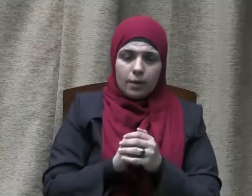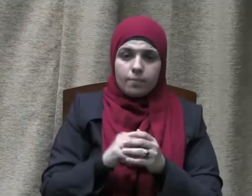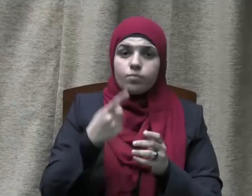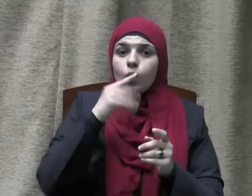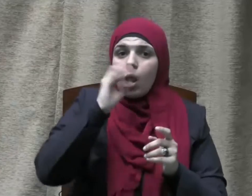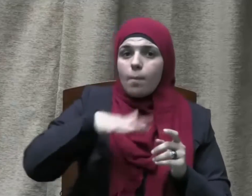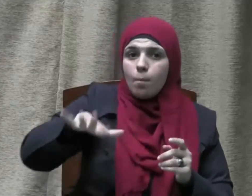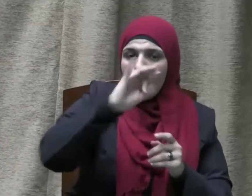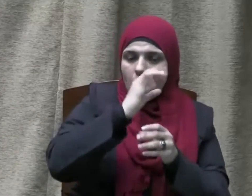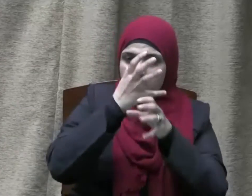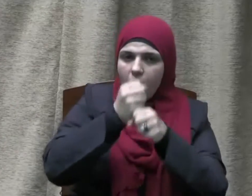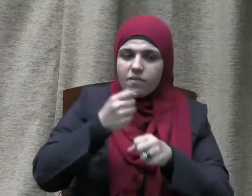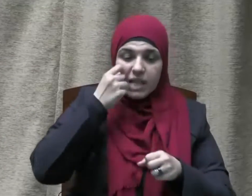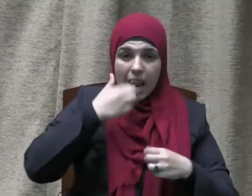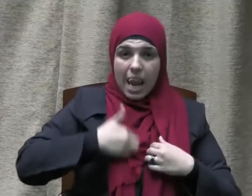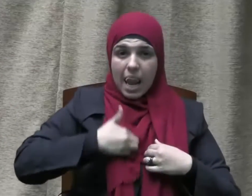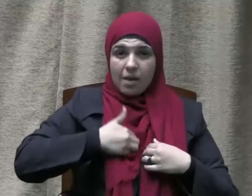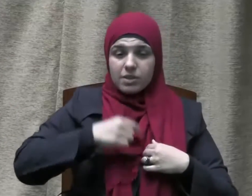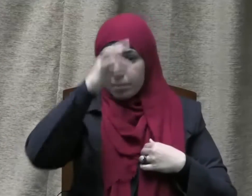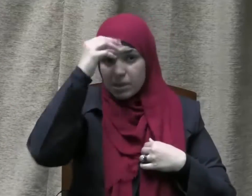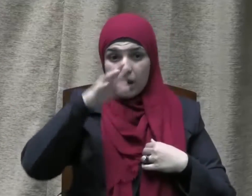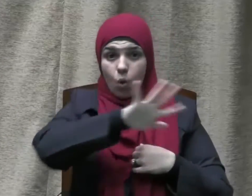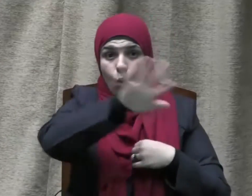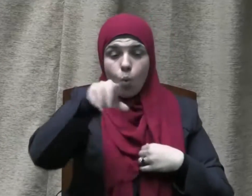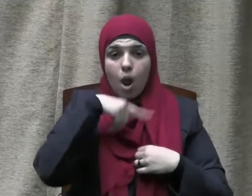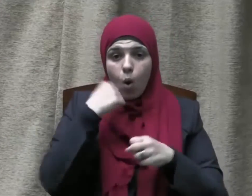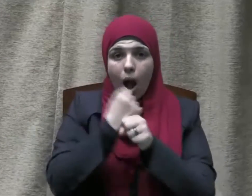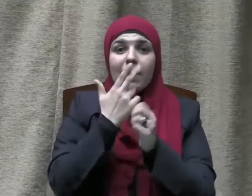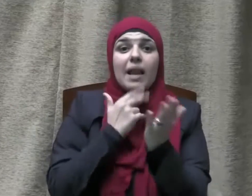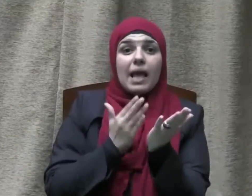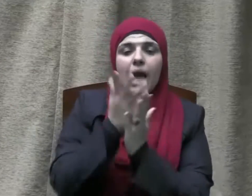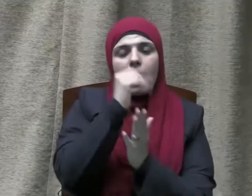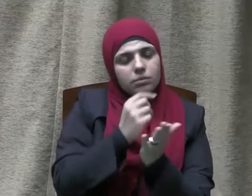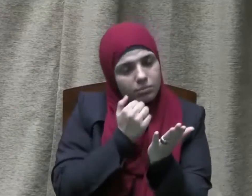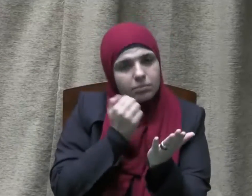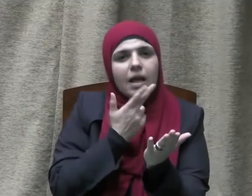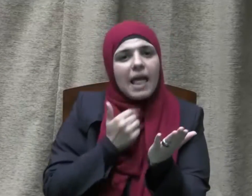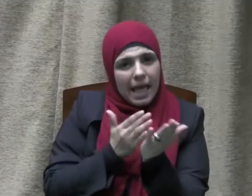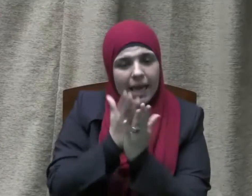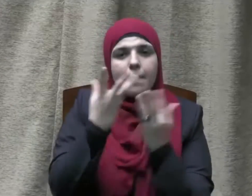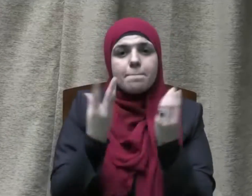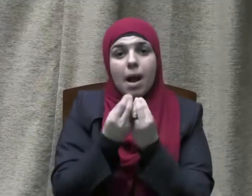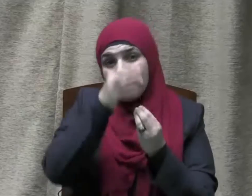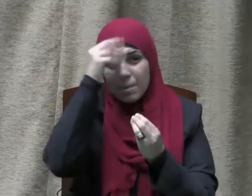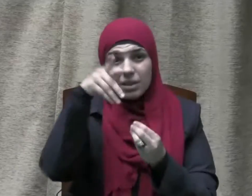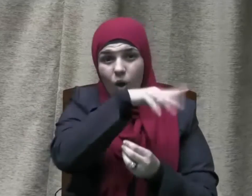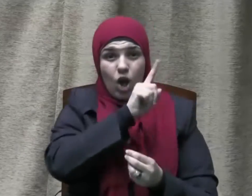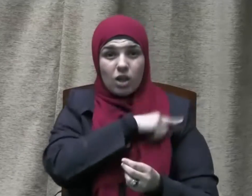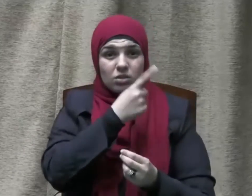أنفسكم إن أحسن الناس أن تحسنوا وإن أساء ألا تظلموا